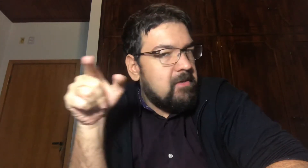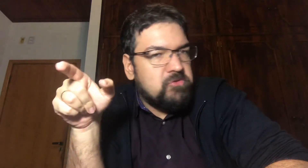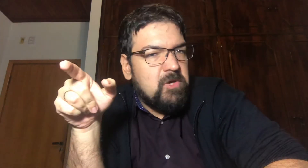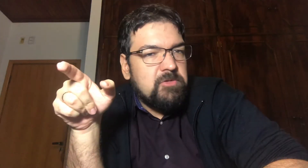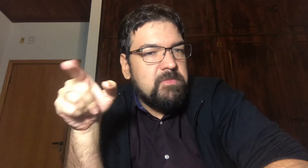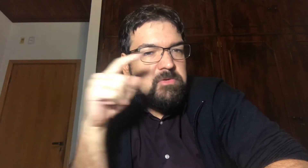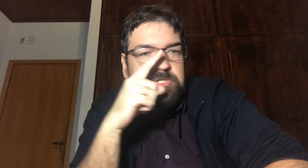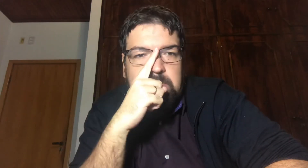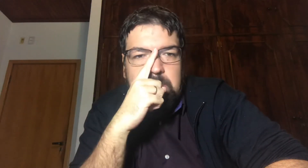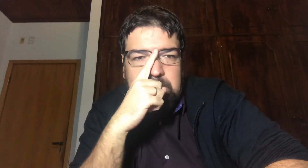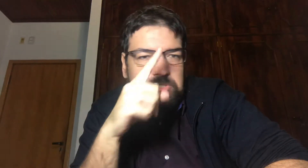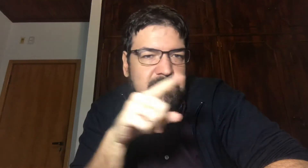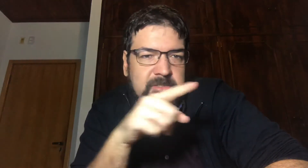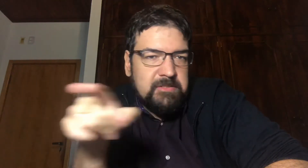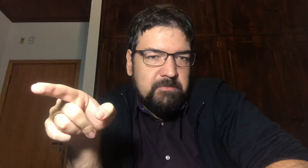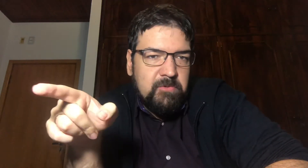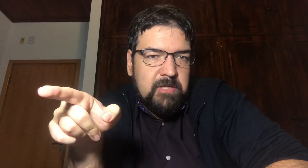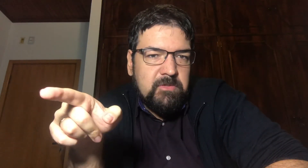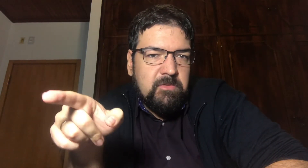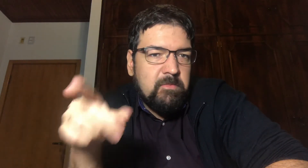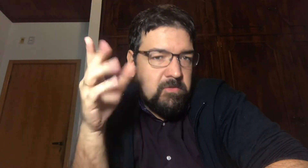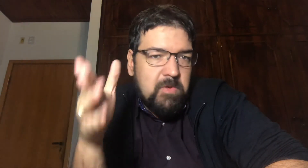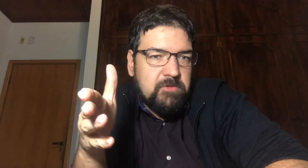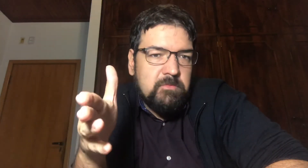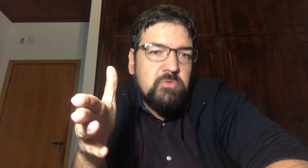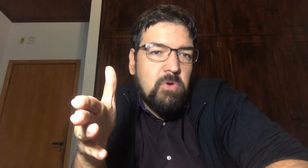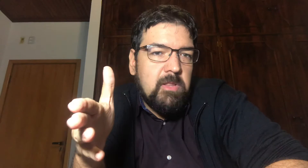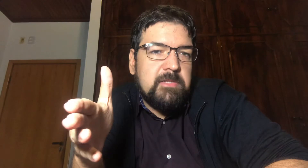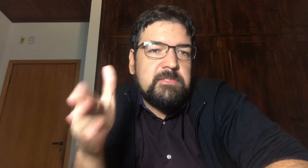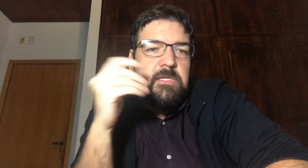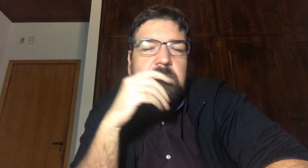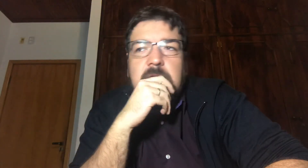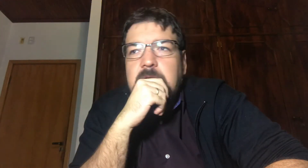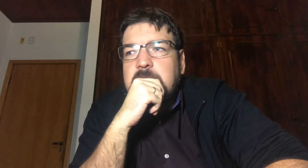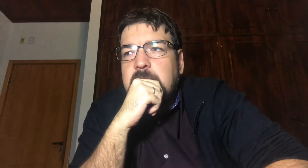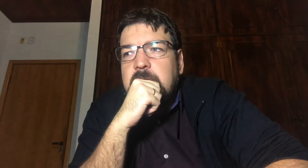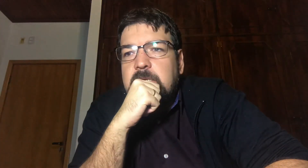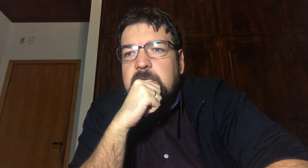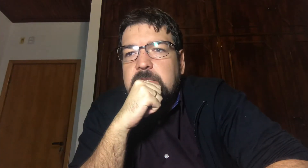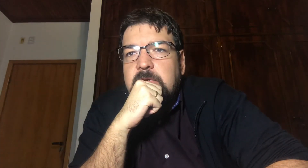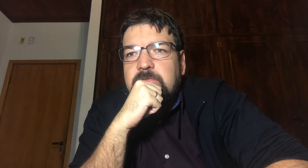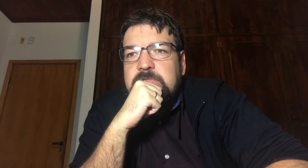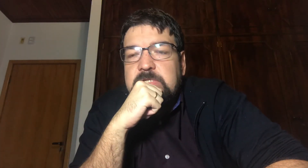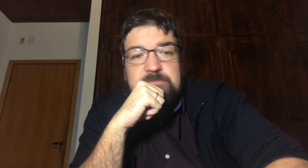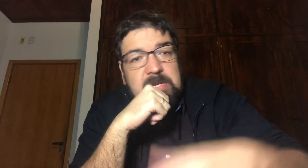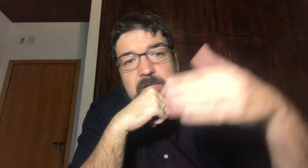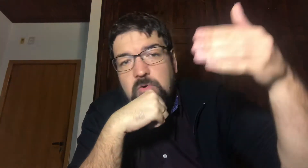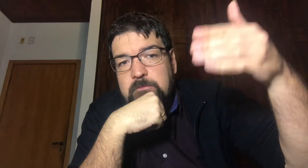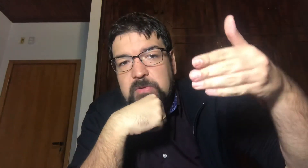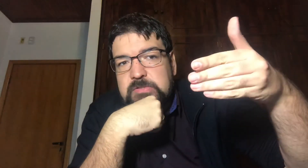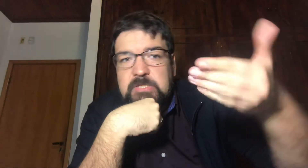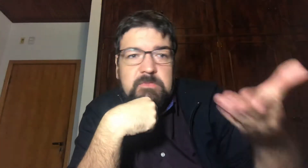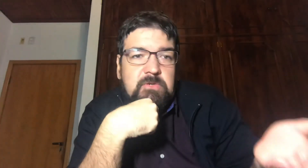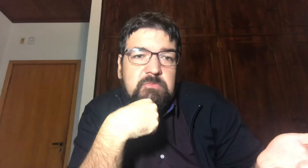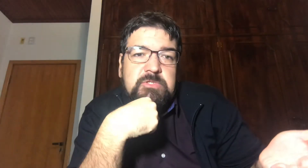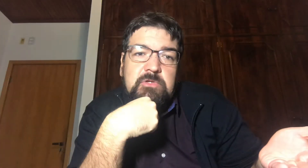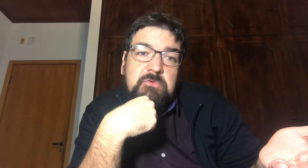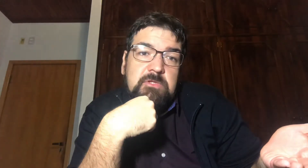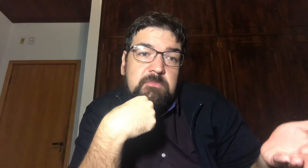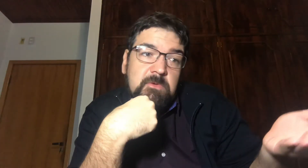Os 4 mil Que é o que a gente Está estipulando Até o momento 4 mil dólares Então você espera Ele romper os 6 mil E buscar os 4 mil